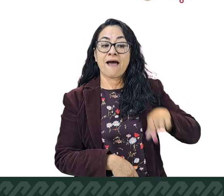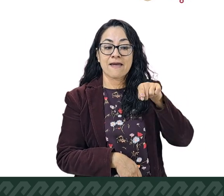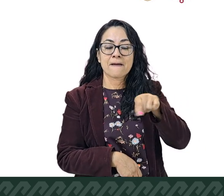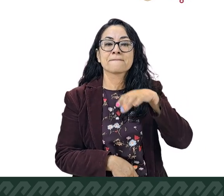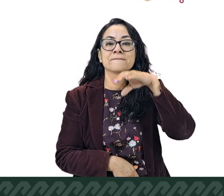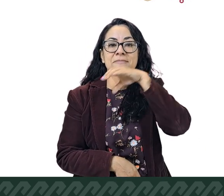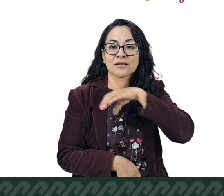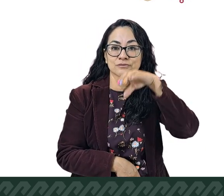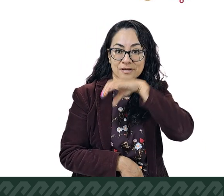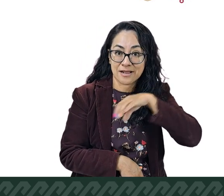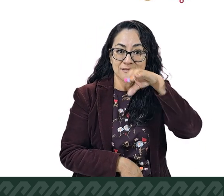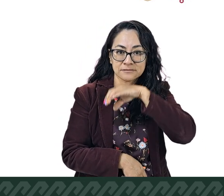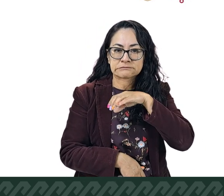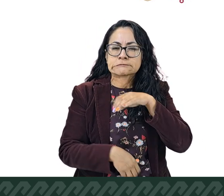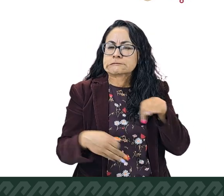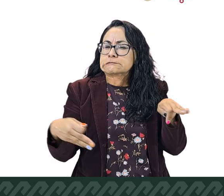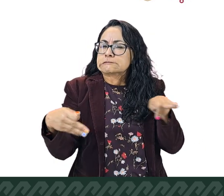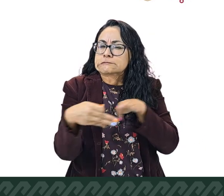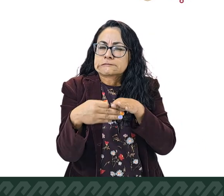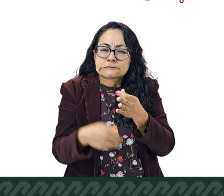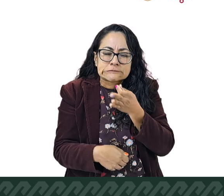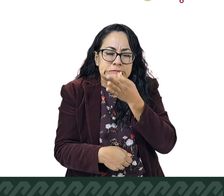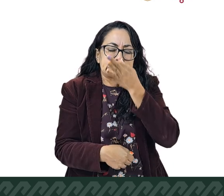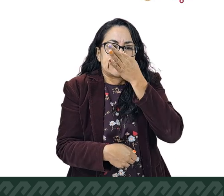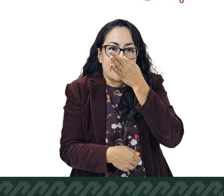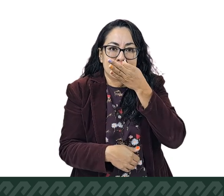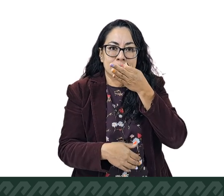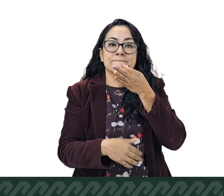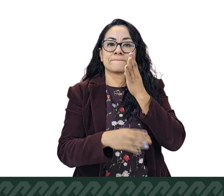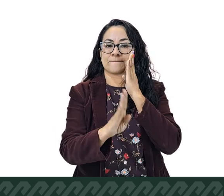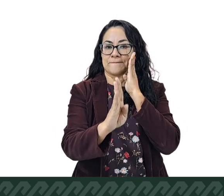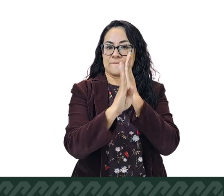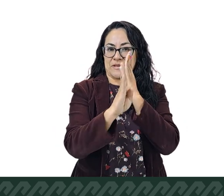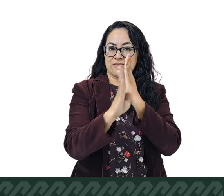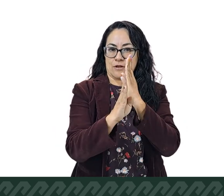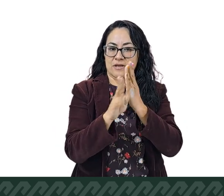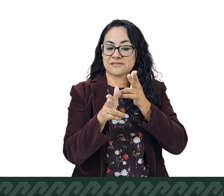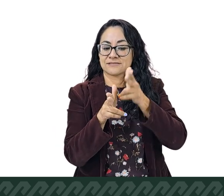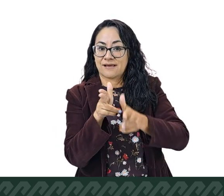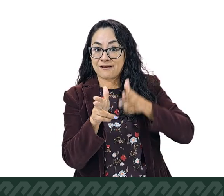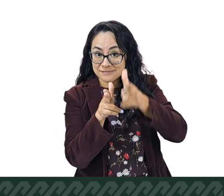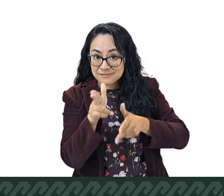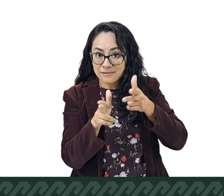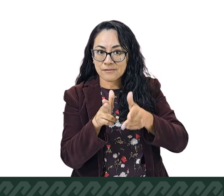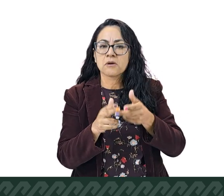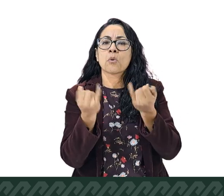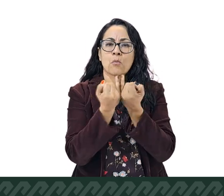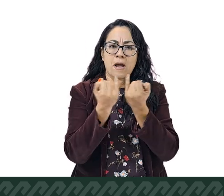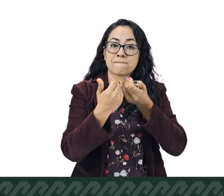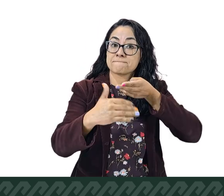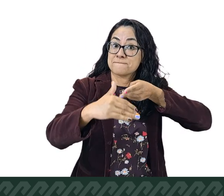cerca del Metrobús San Lázaro, entre el Metro San Lázaro y Candelaria,